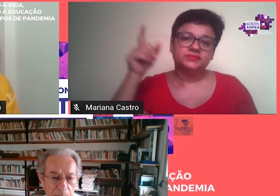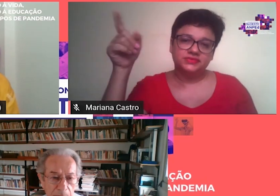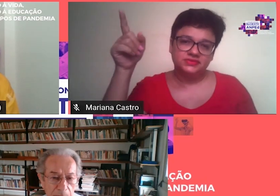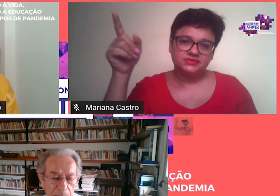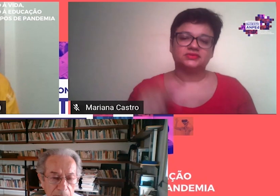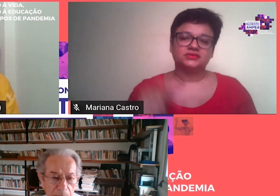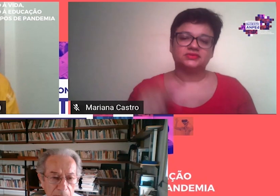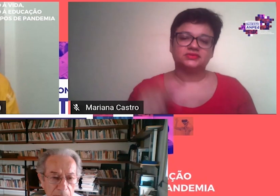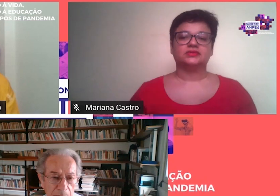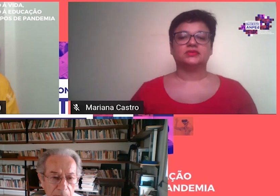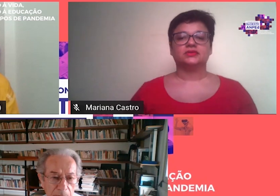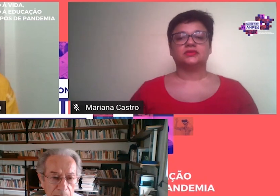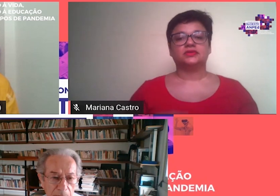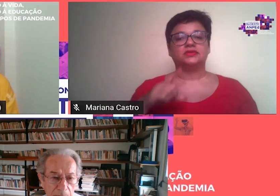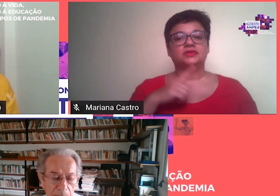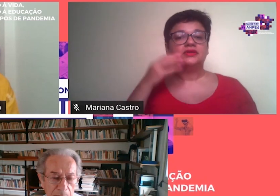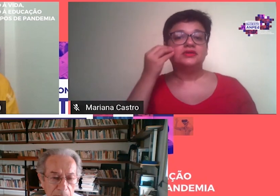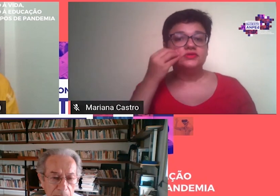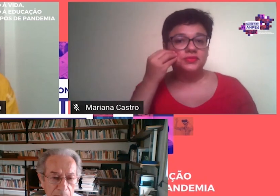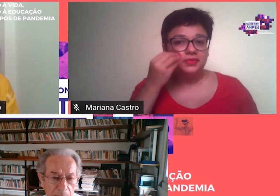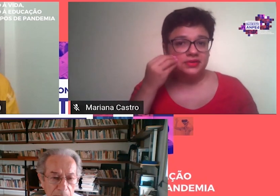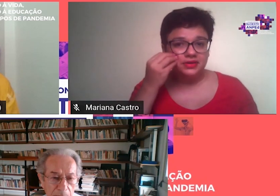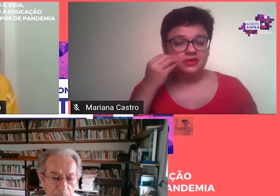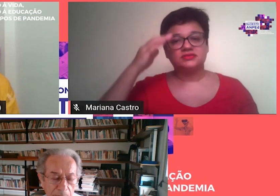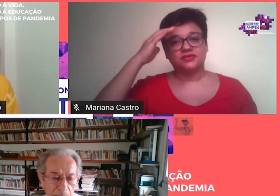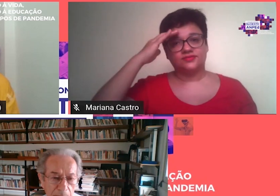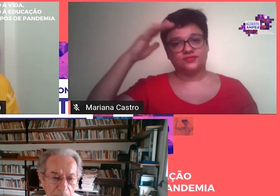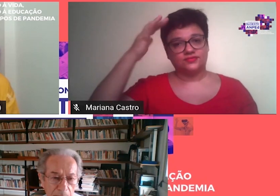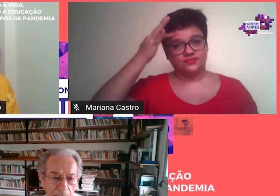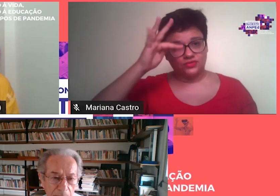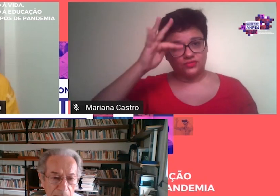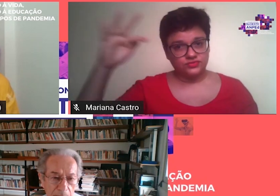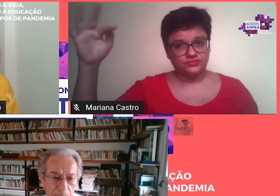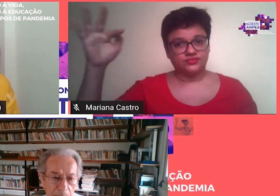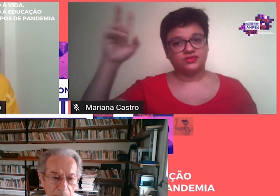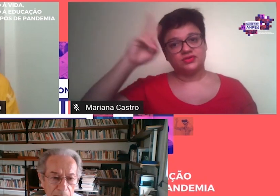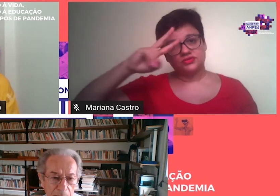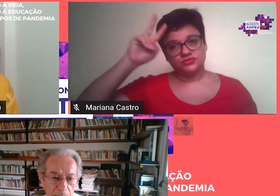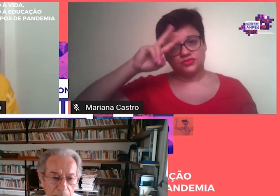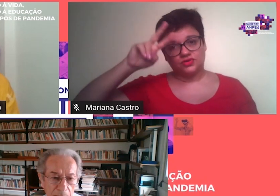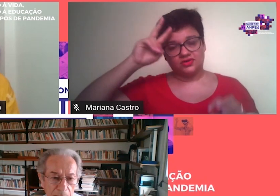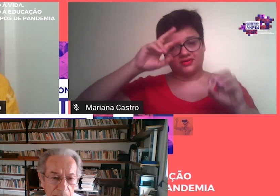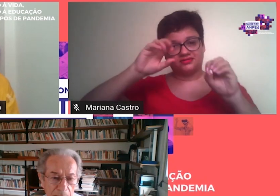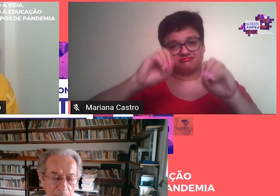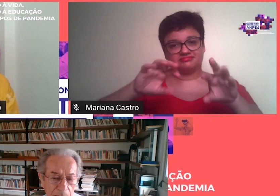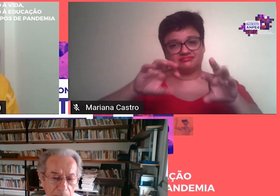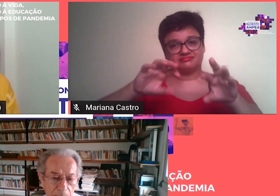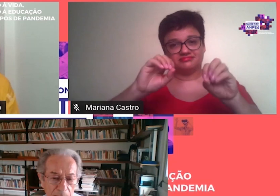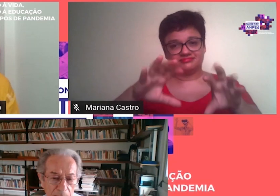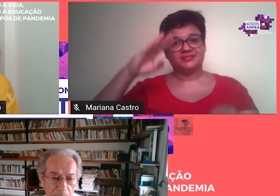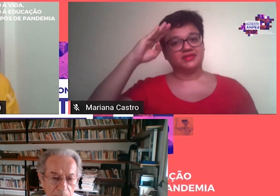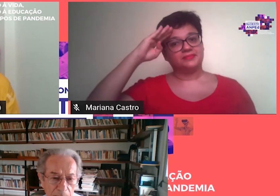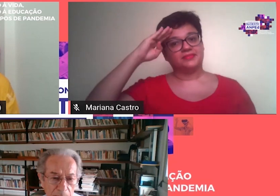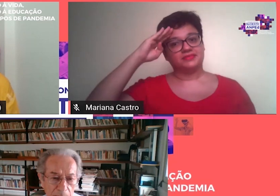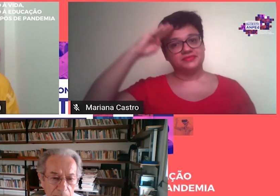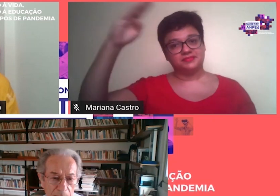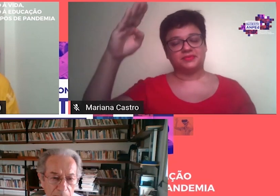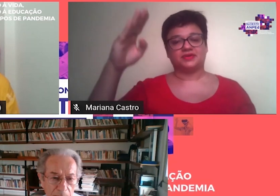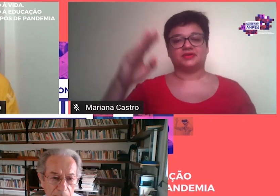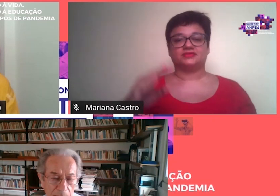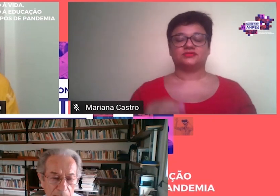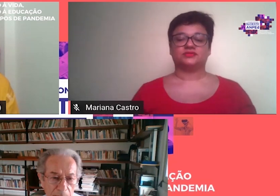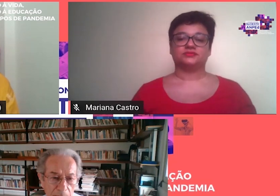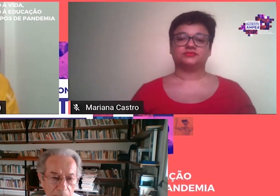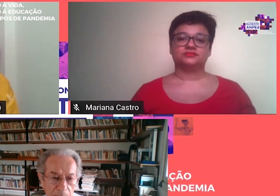educação, com ênfase em filosofia e história da educação, atuando principalmente nas seguintes